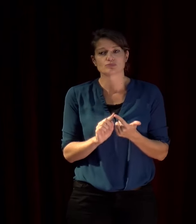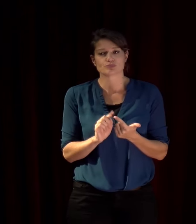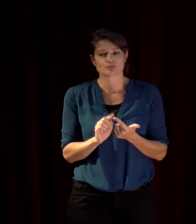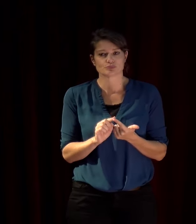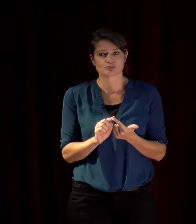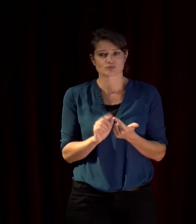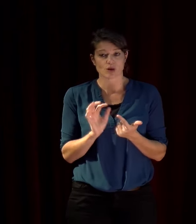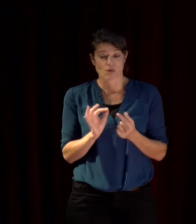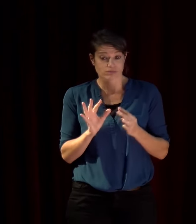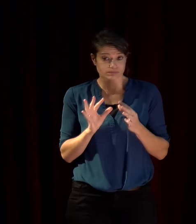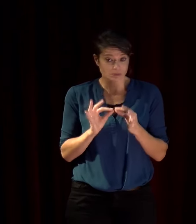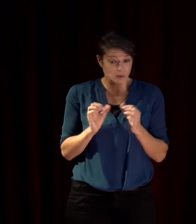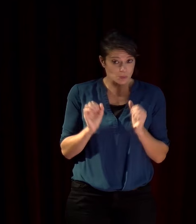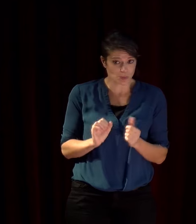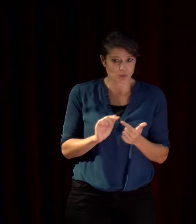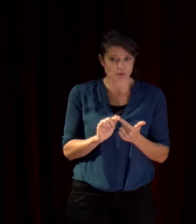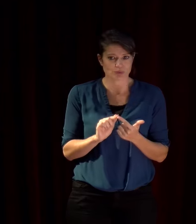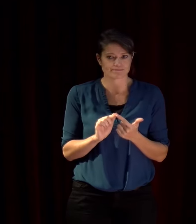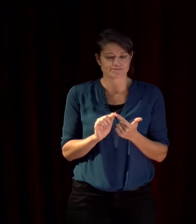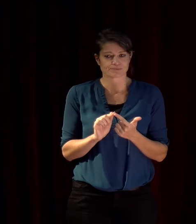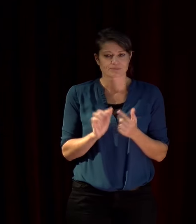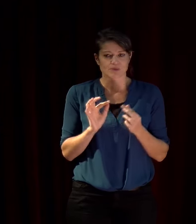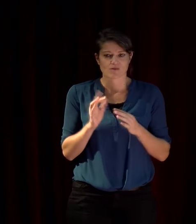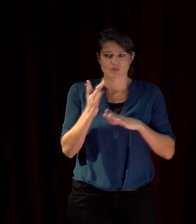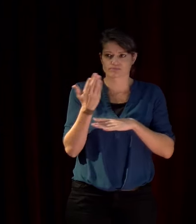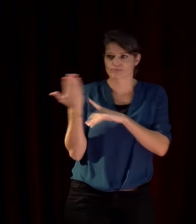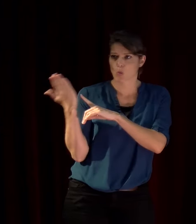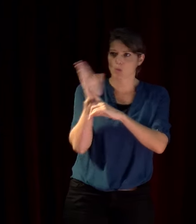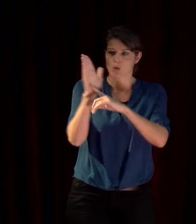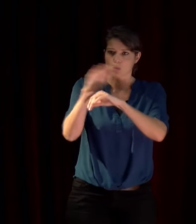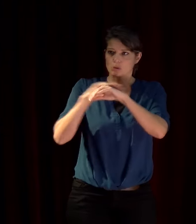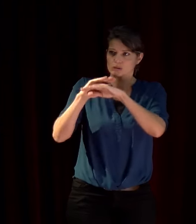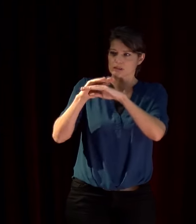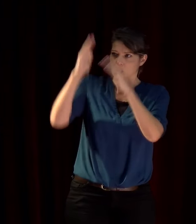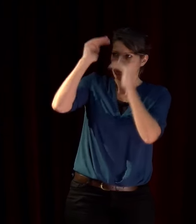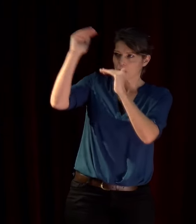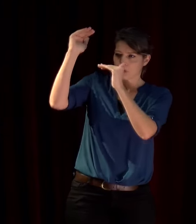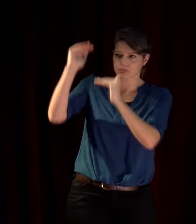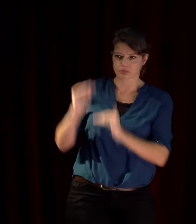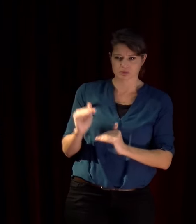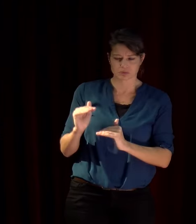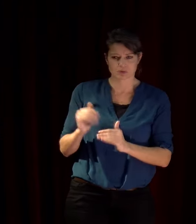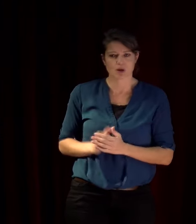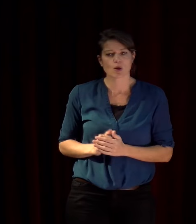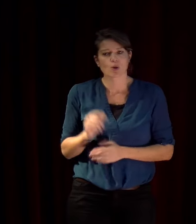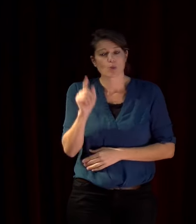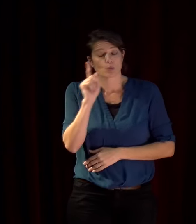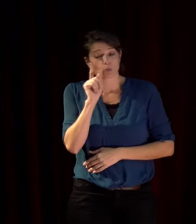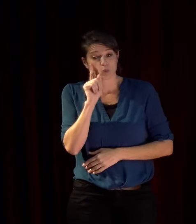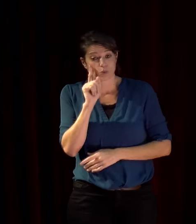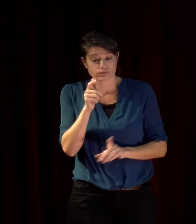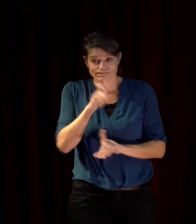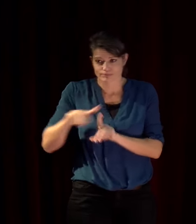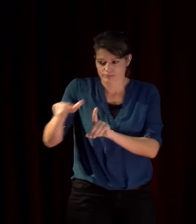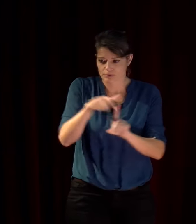'explication est la perte de confiance dans la représentation politique puisque les électeurs sont de plus en plus